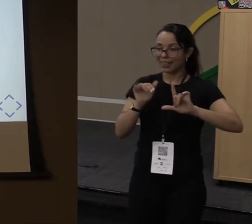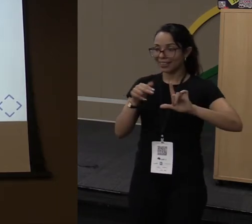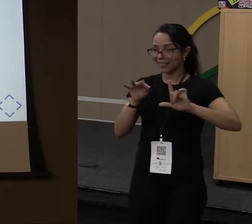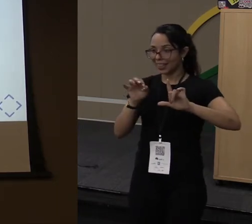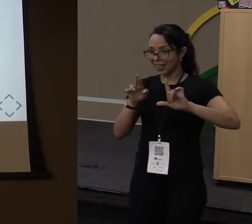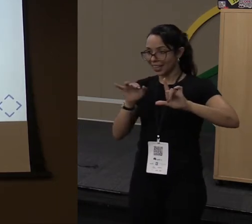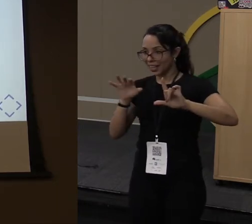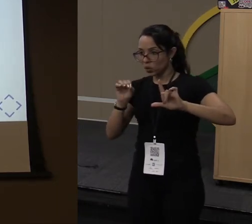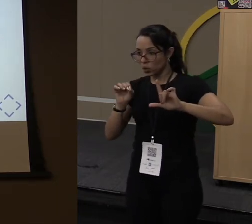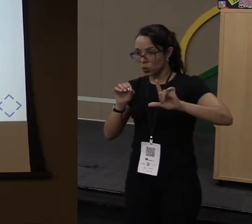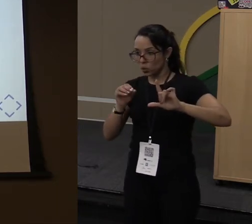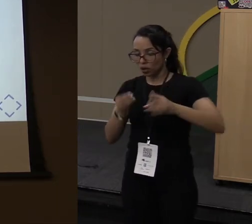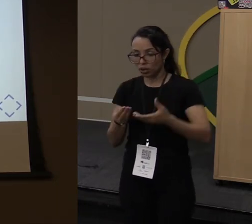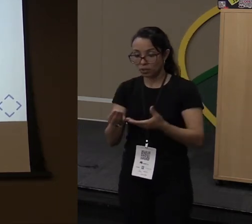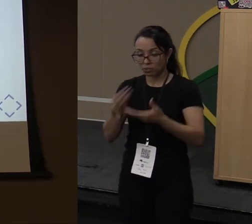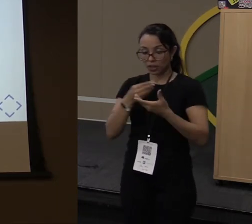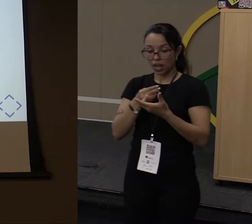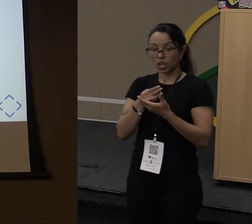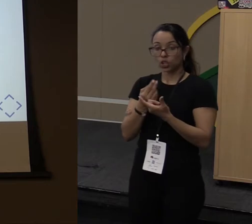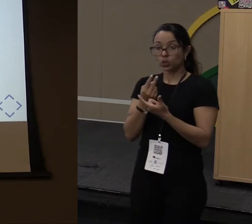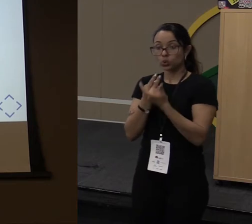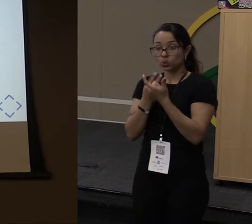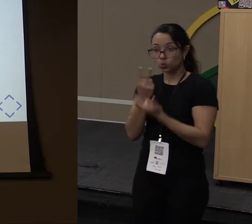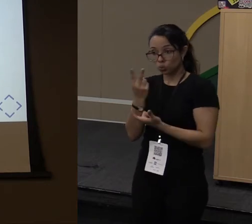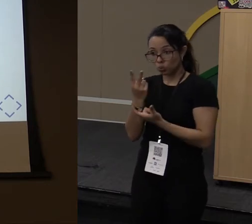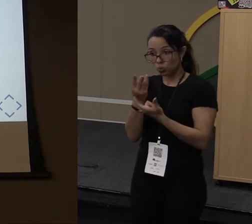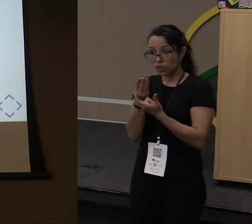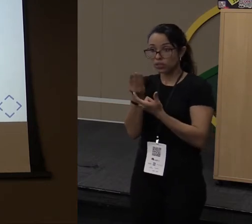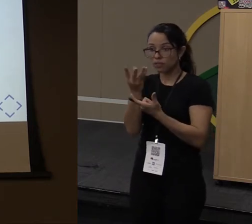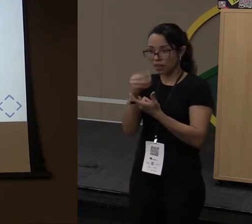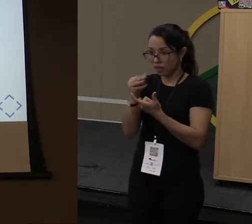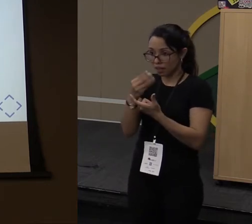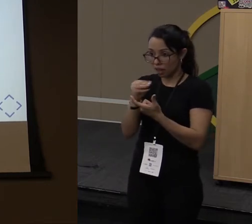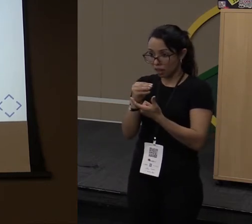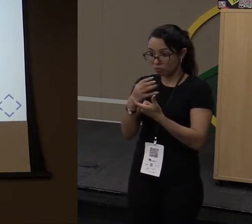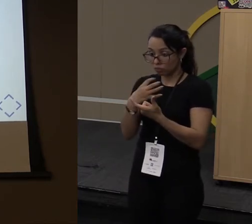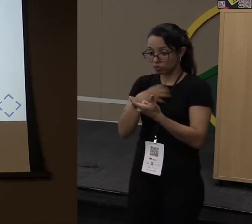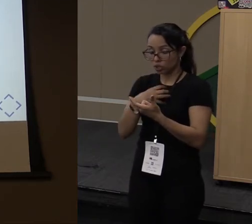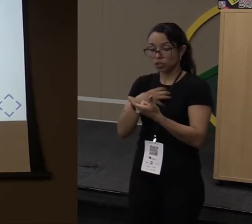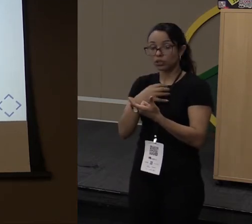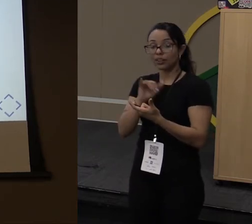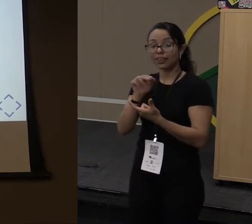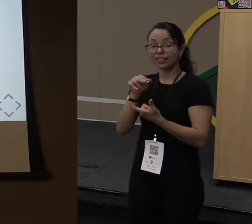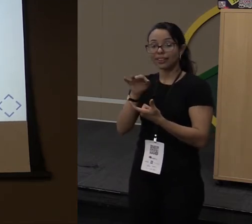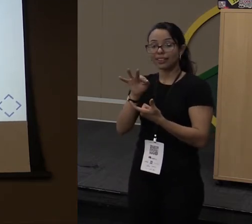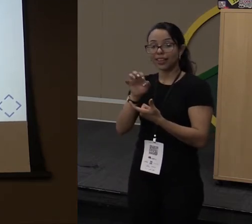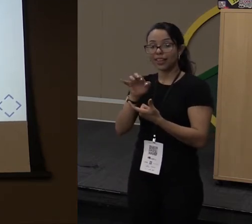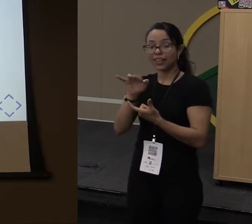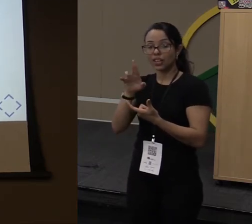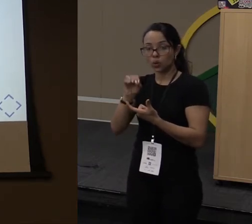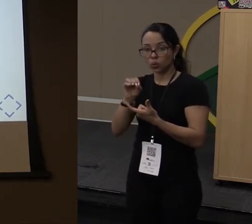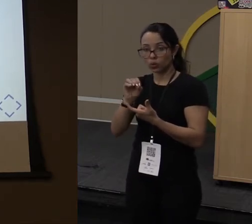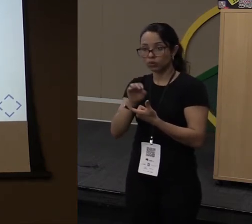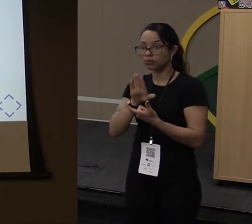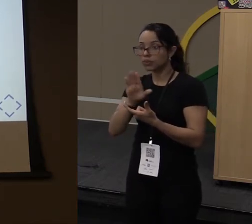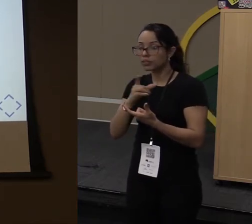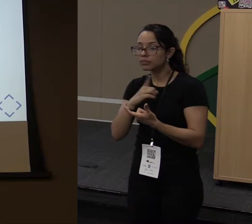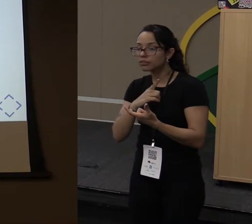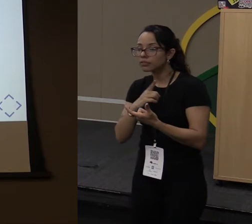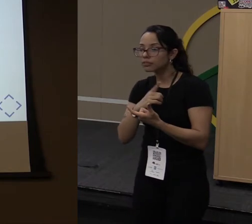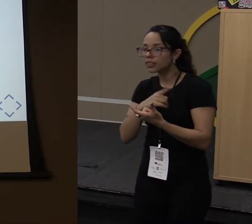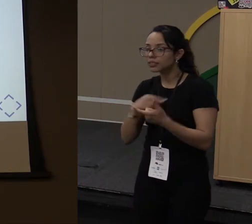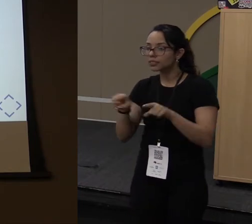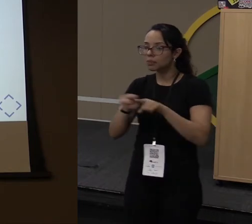variáveis que são do tipo inteiro. Mas, eu tenho um método Sprime aqui